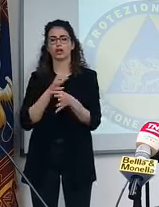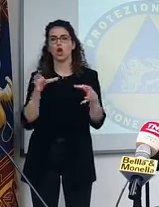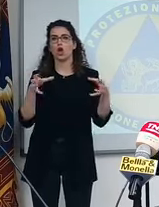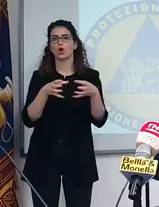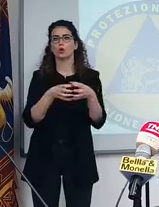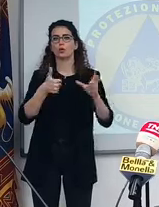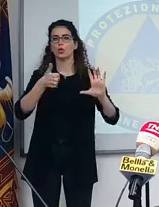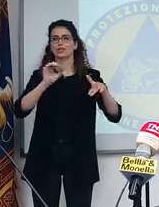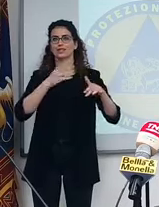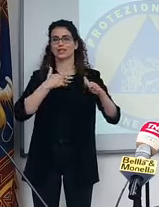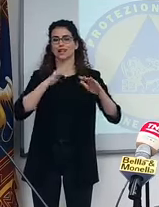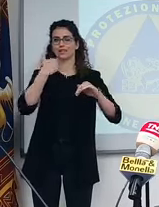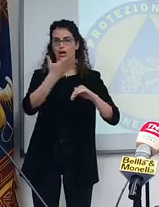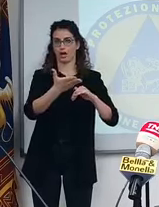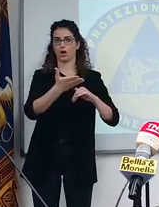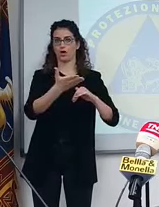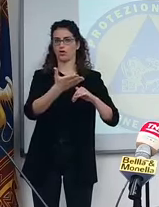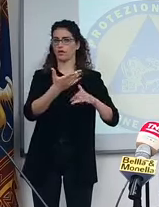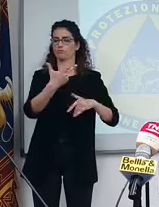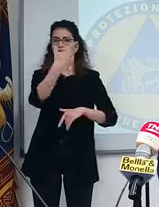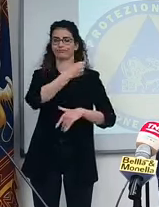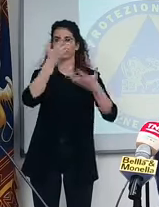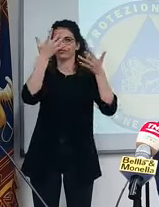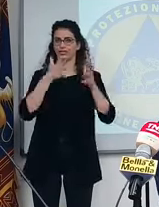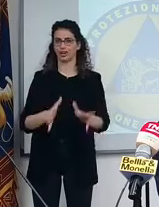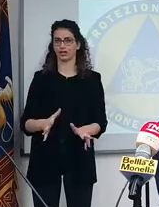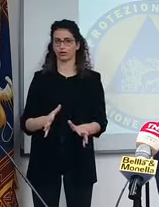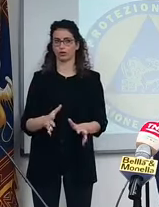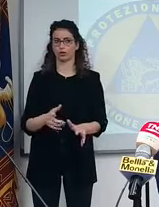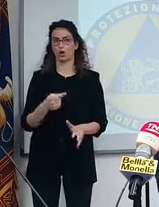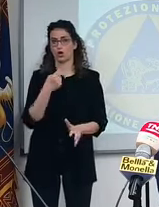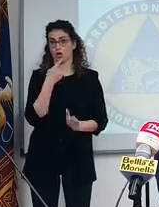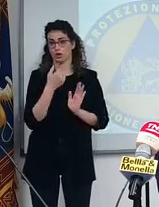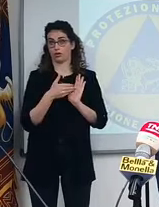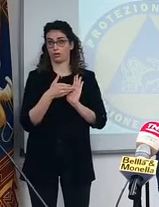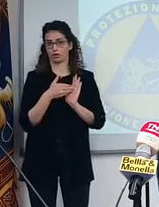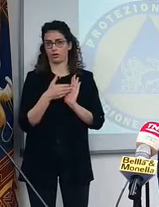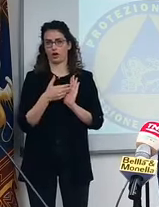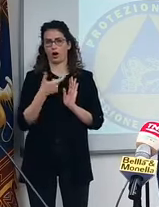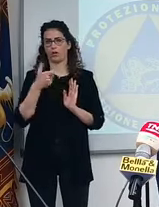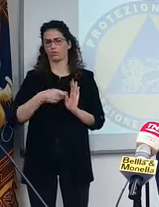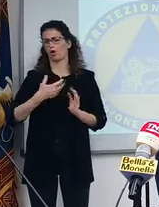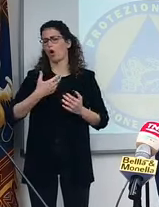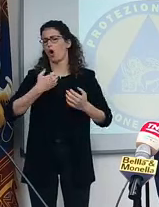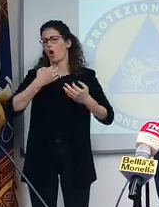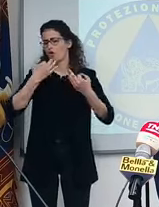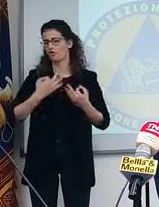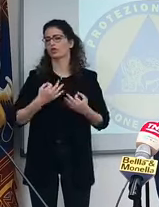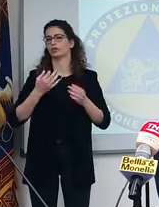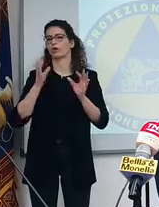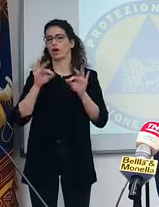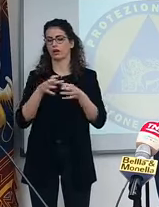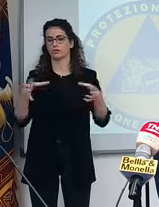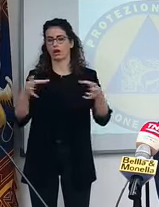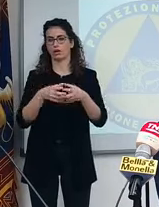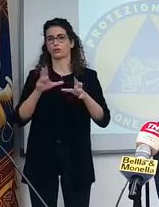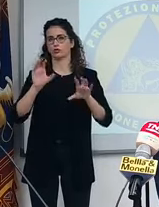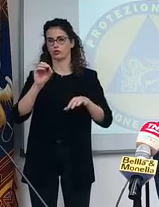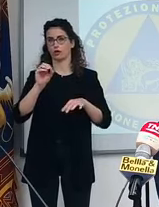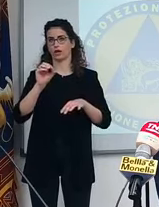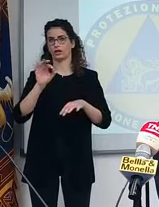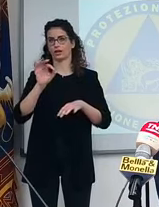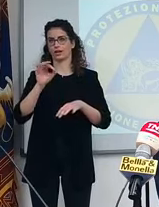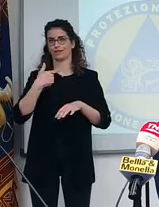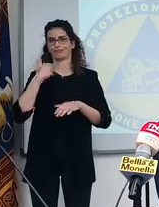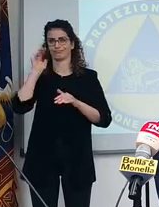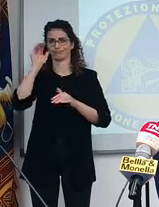coloro che hanno più di 60 anni sono vaccinati, ma lo dico in via prudenziale perché sono convinto ad arrivare anche i 50 anni. Ho visto delle proiezioni.